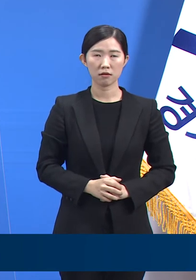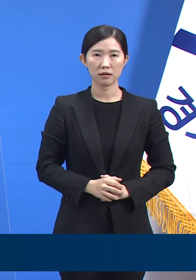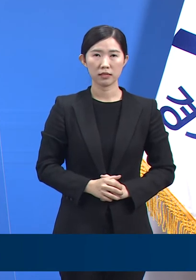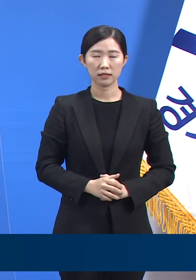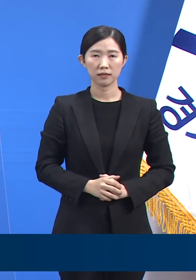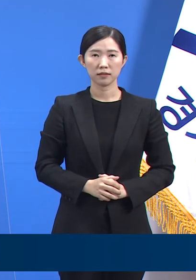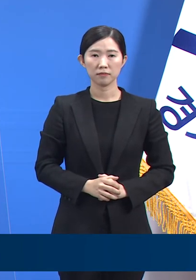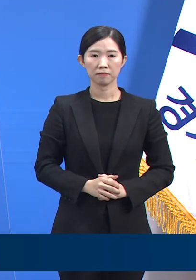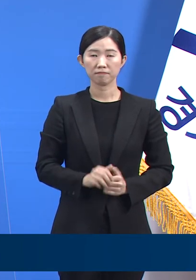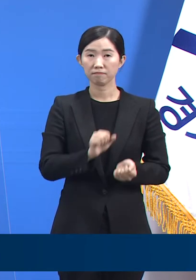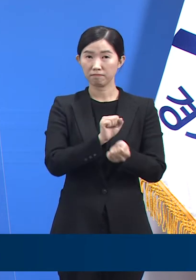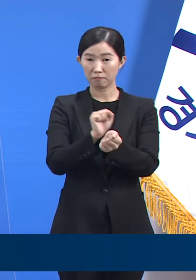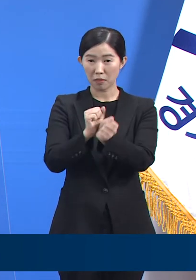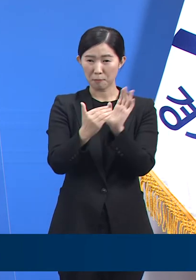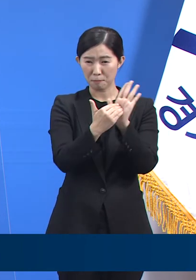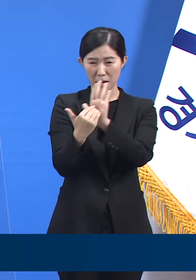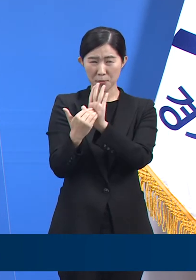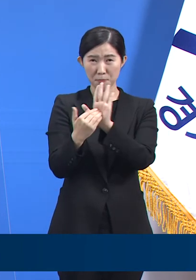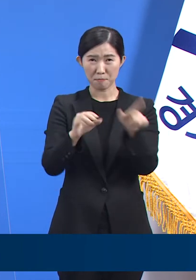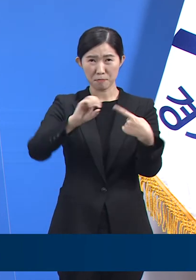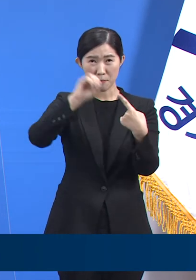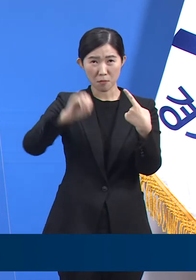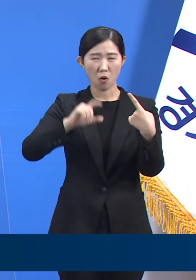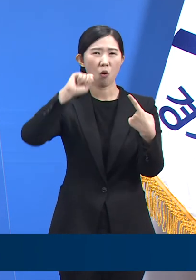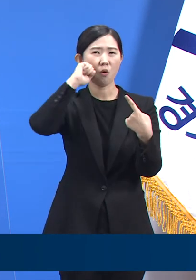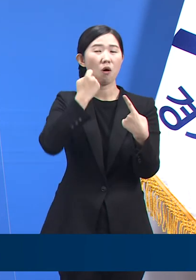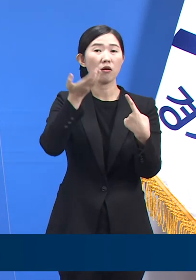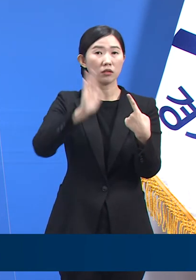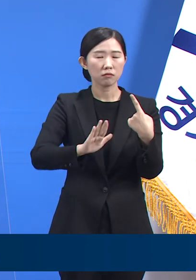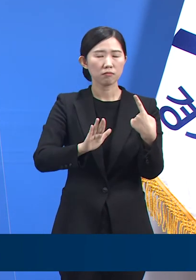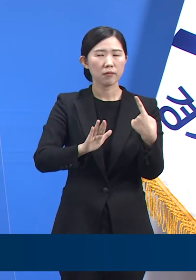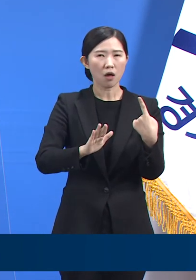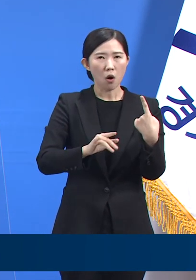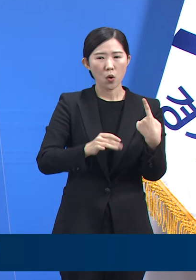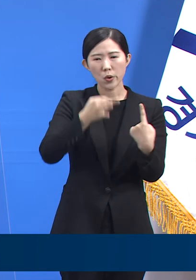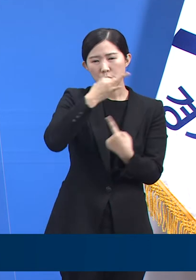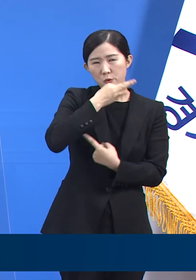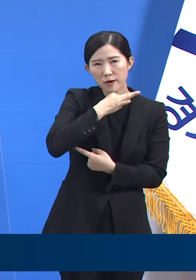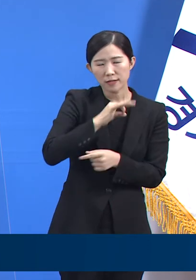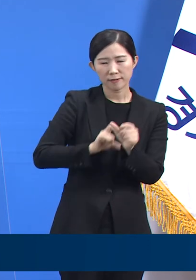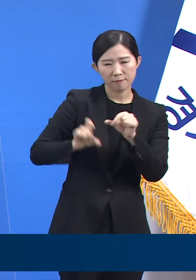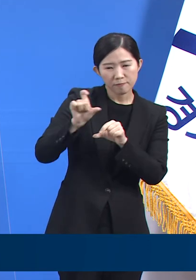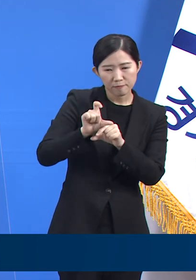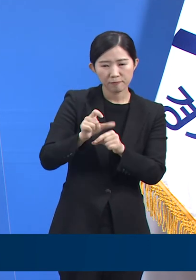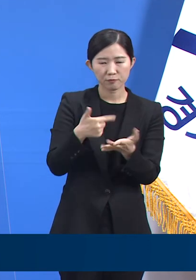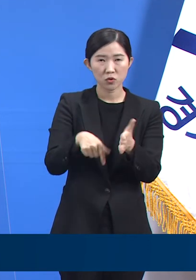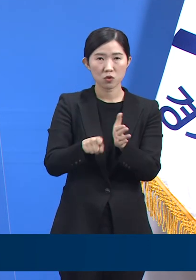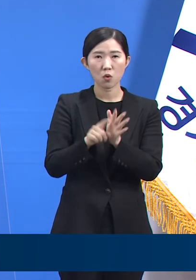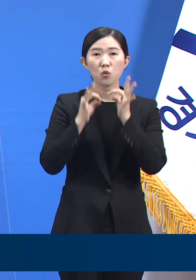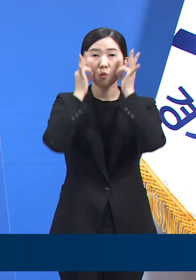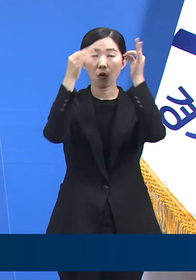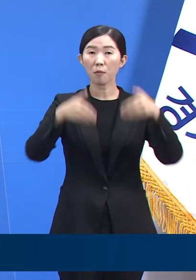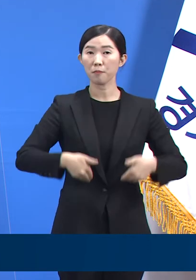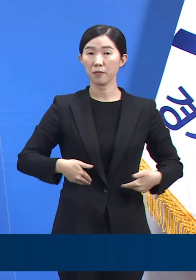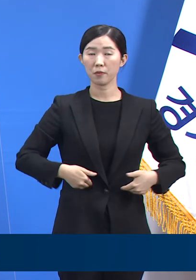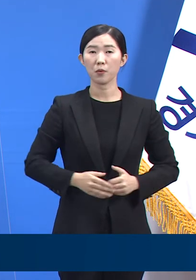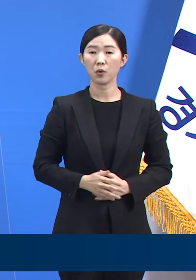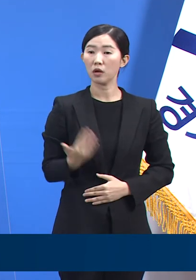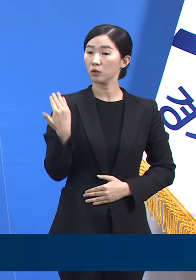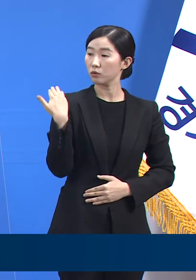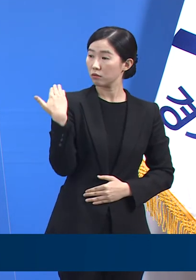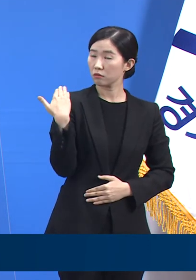현실적이지 않지만 주어진 조건 안에서 최대한의 효과를 얻는 노력은 계속되어야 합니다. 최근 도내